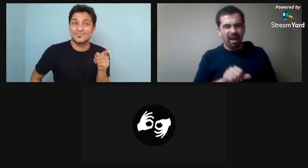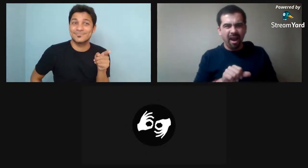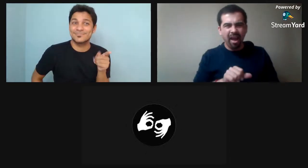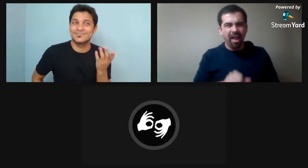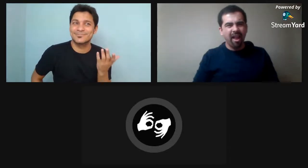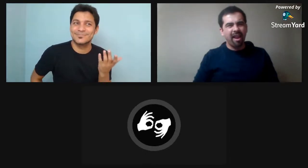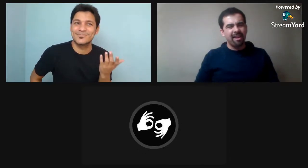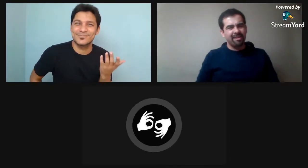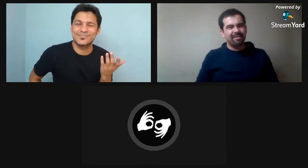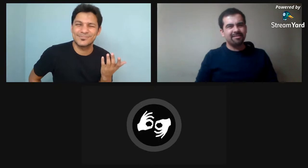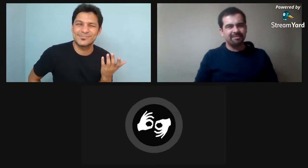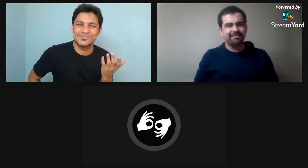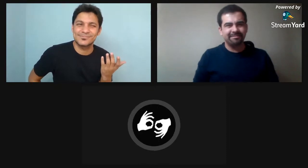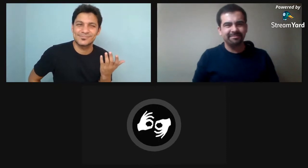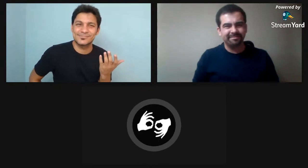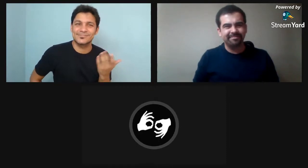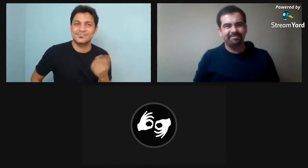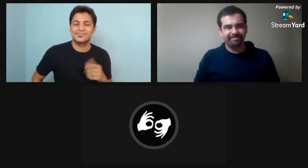¿Cómo me, qué me hace sentir? ¿Me siento mal?